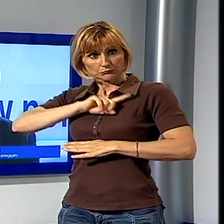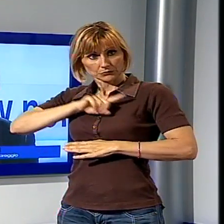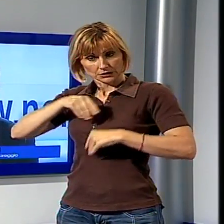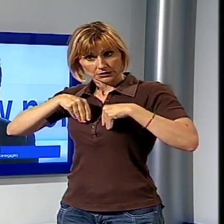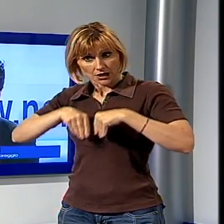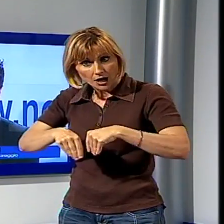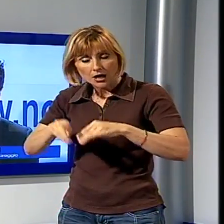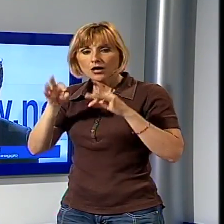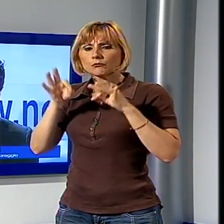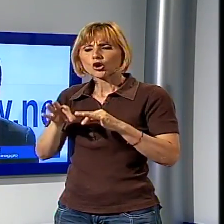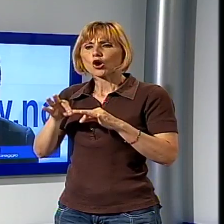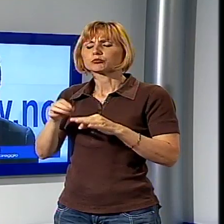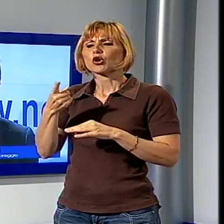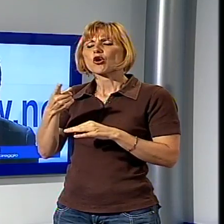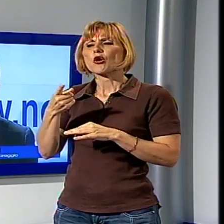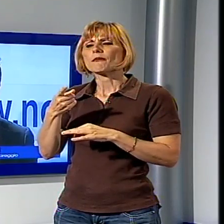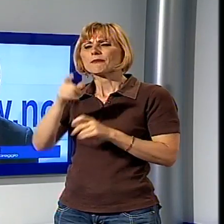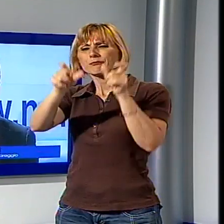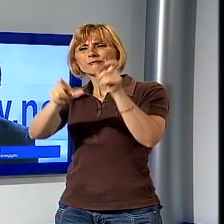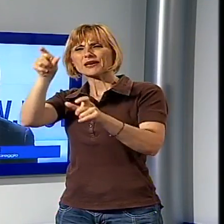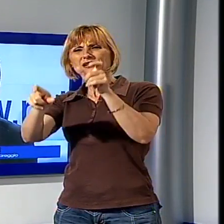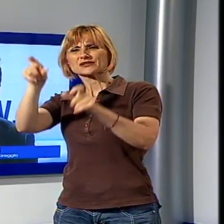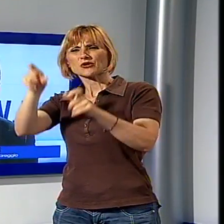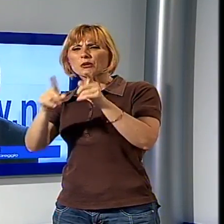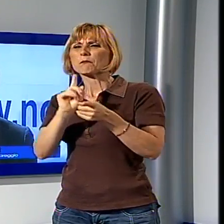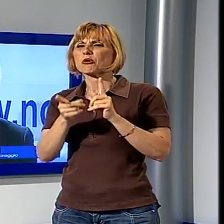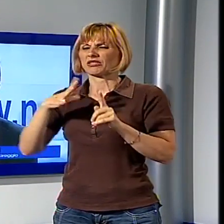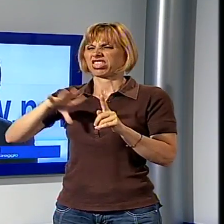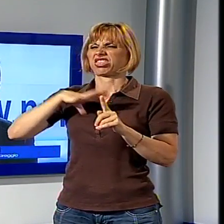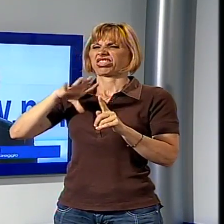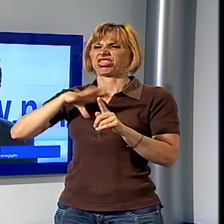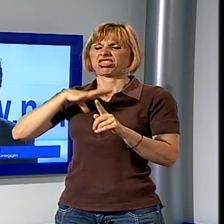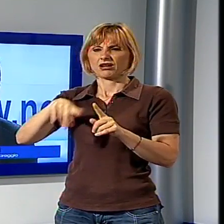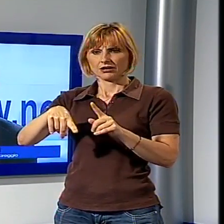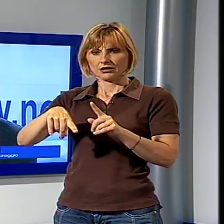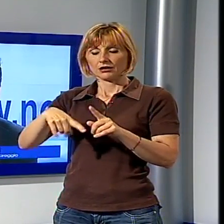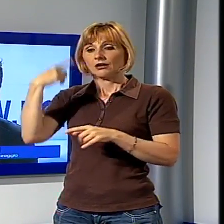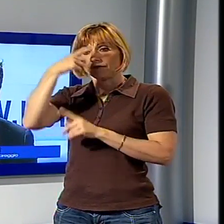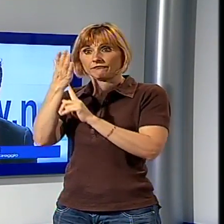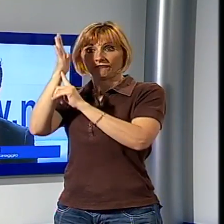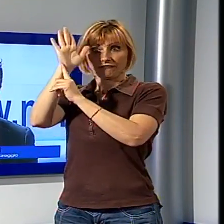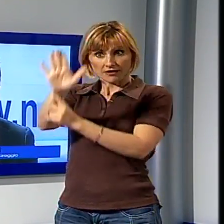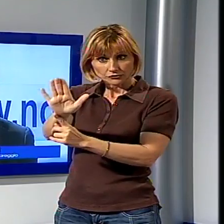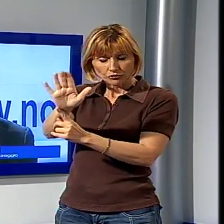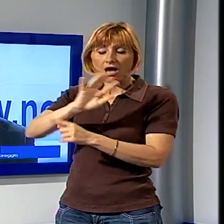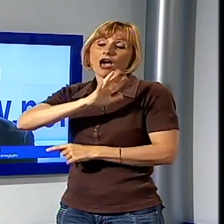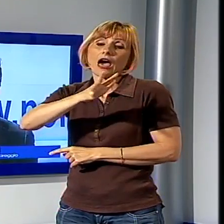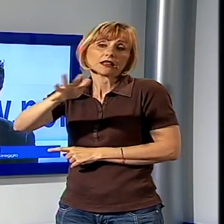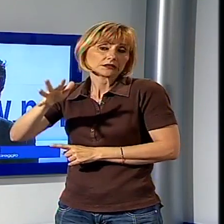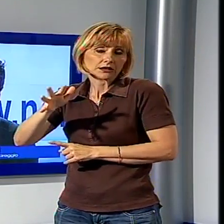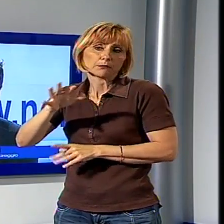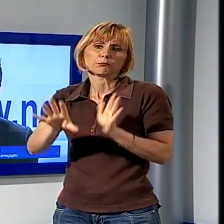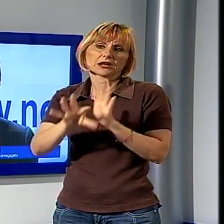persone che provavano un rifiuto per la politica allora dico, io ci ho messo la faccia altri hanno fatto scelte che